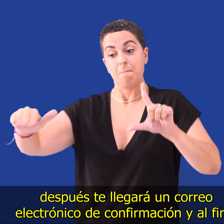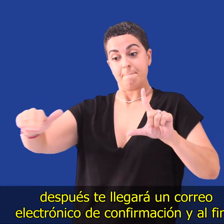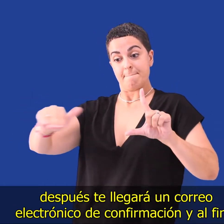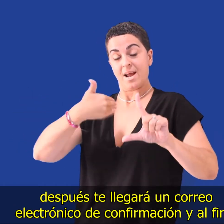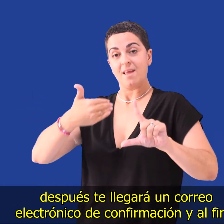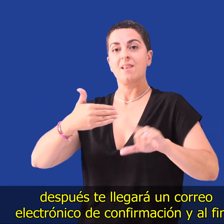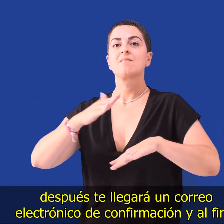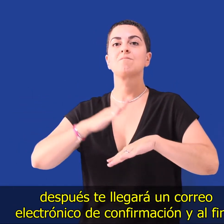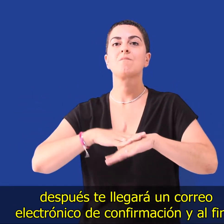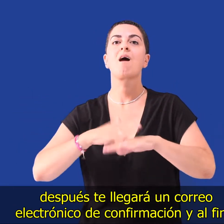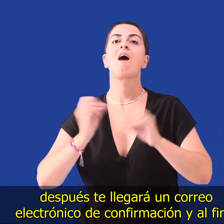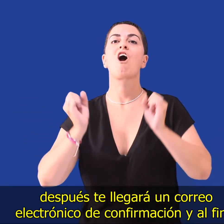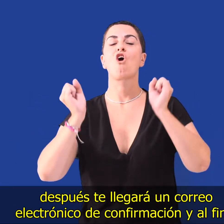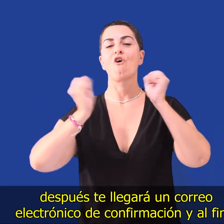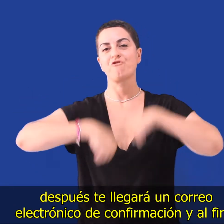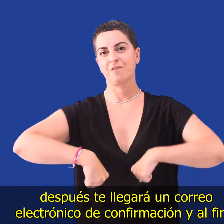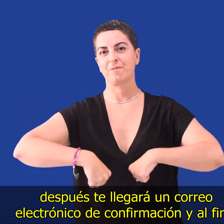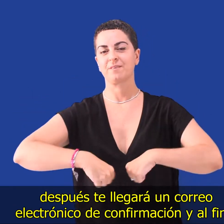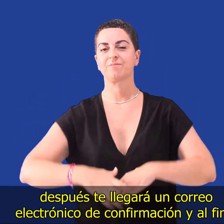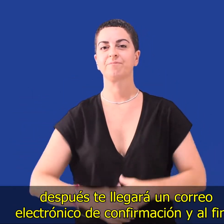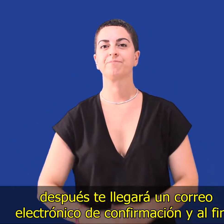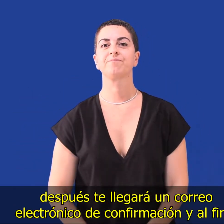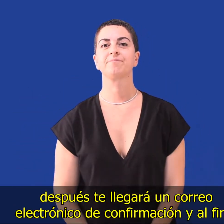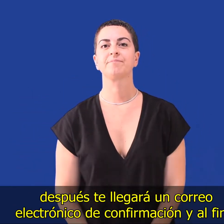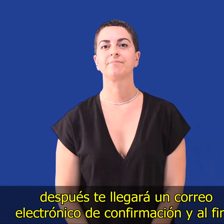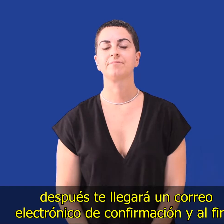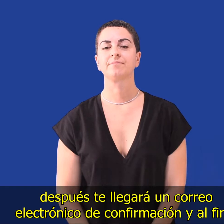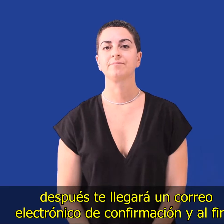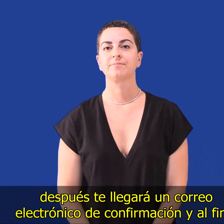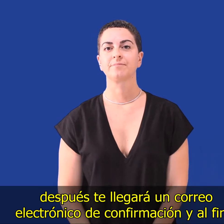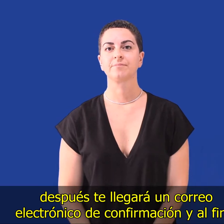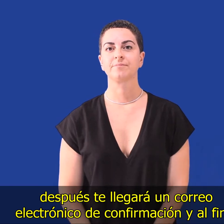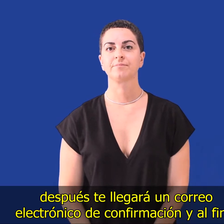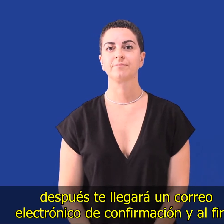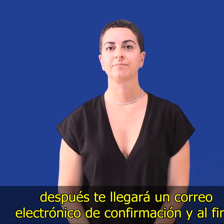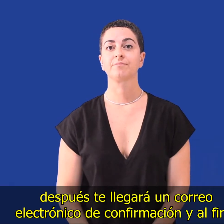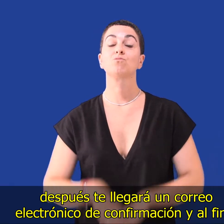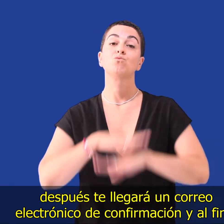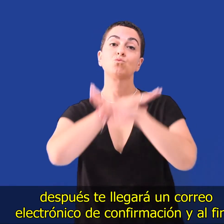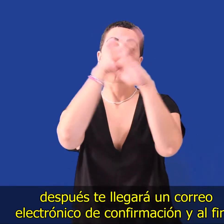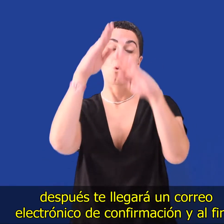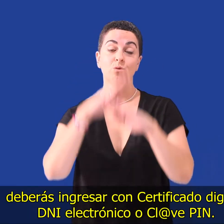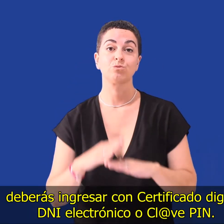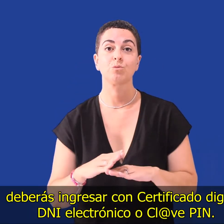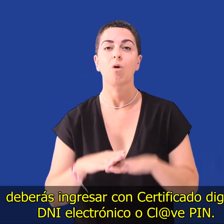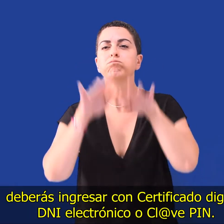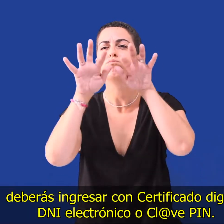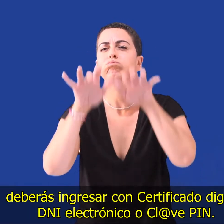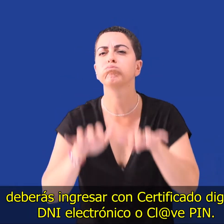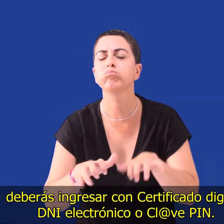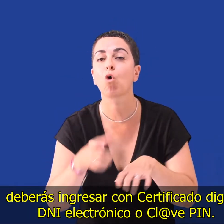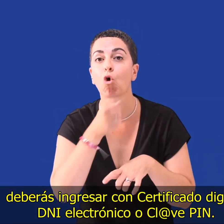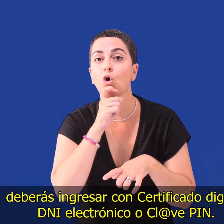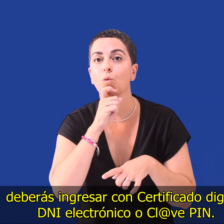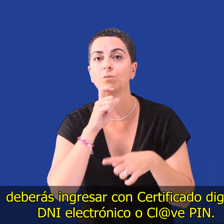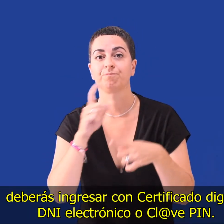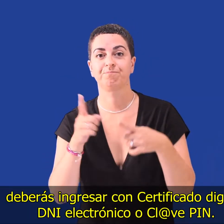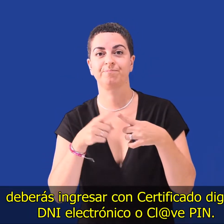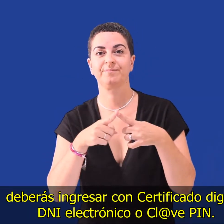Después, te llegará un correo electrónico de confirmación. Y al final, deberás